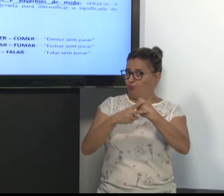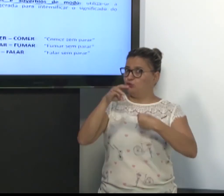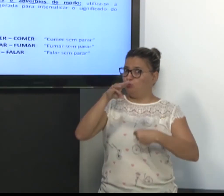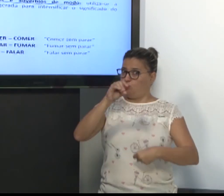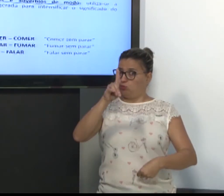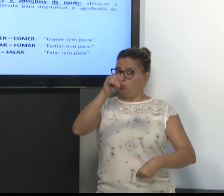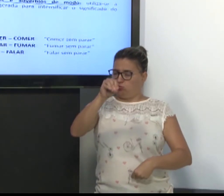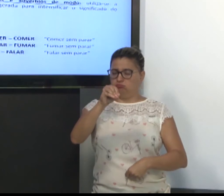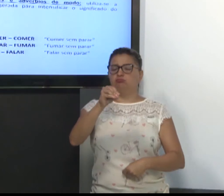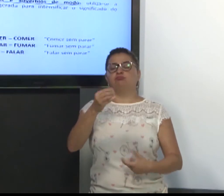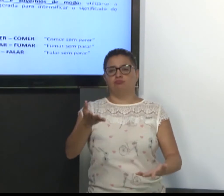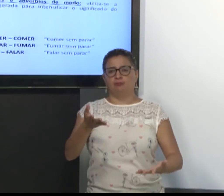Por exemplo,